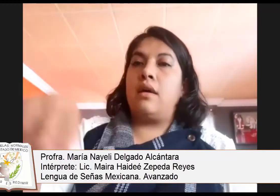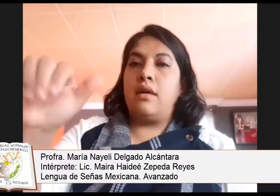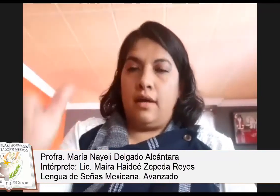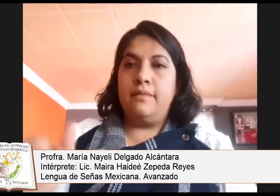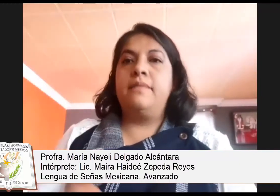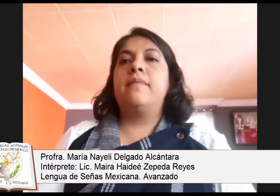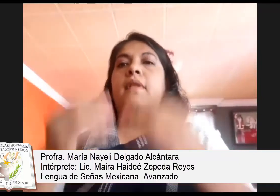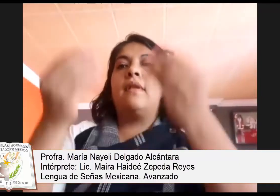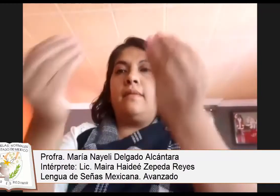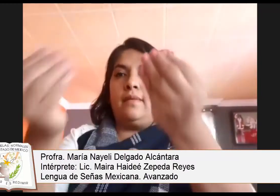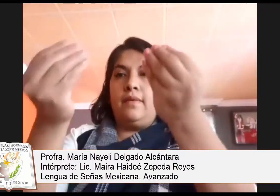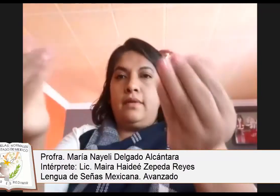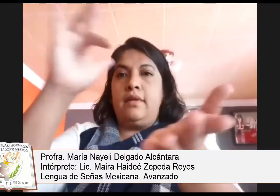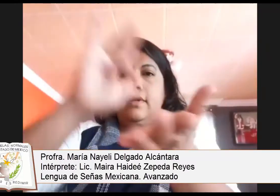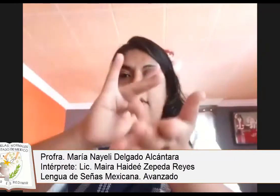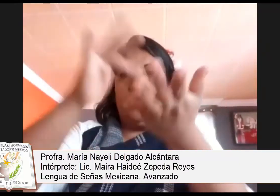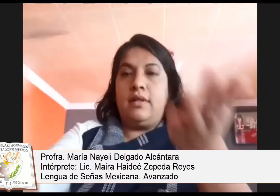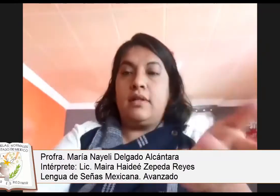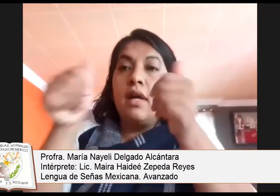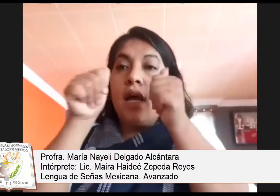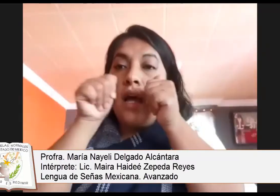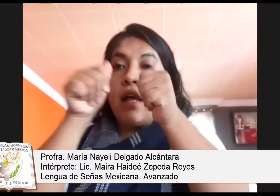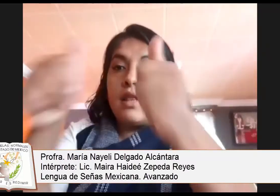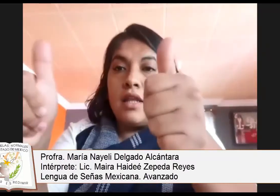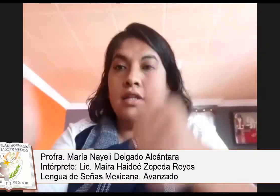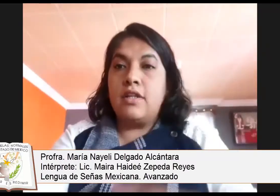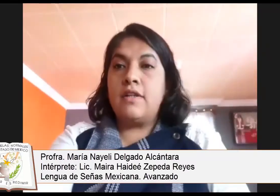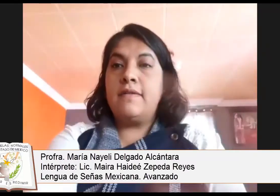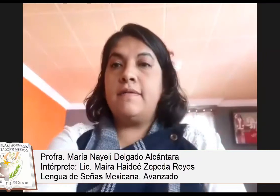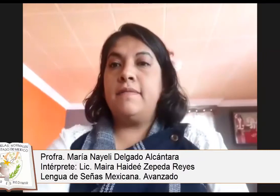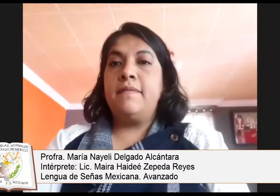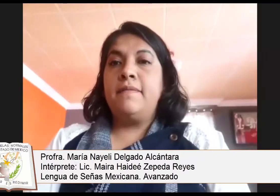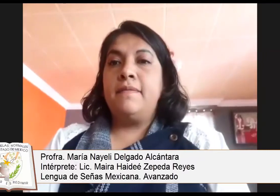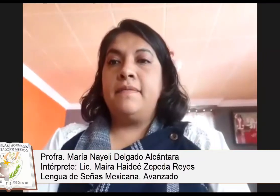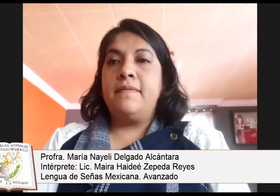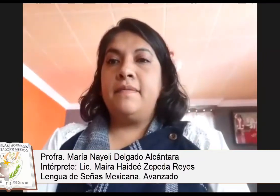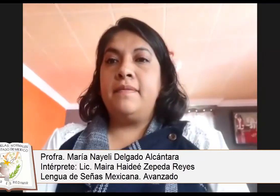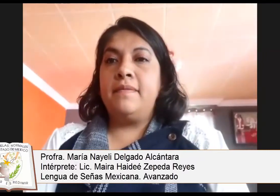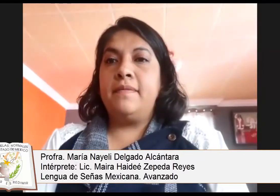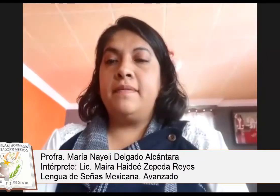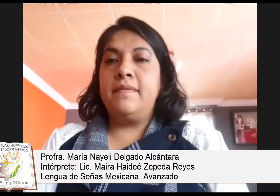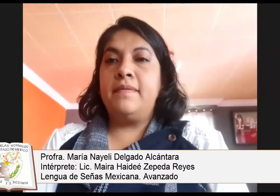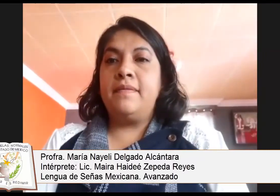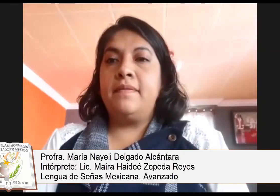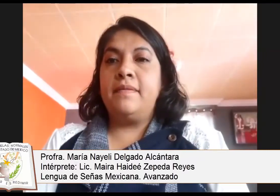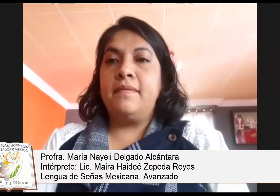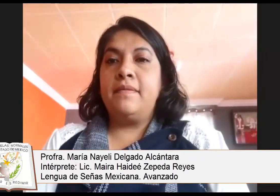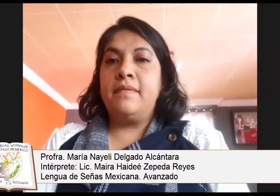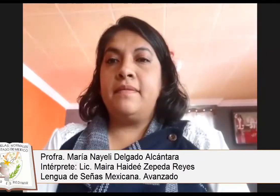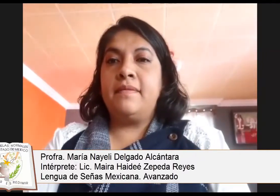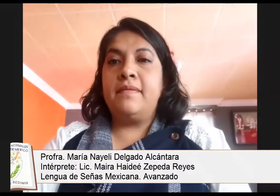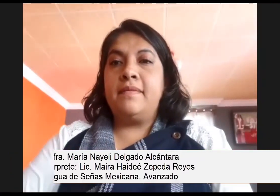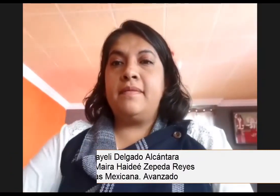contexto a través de portafolios, productos y que den cuenta de las competencias desarrolladas en las unidades de aprendizaje.